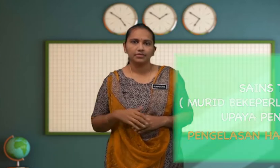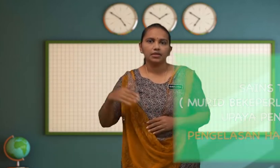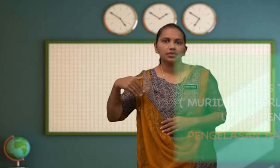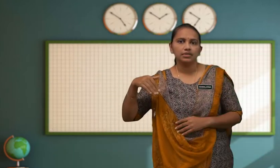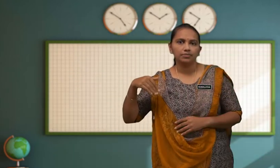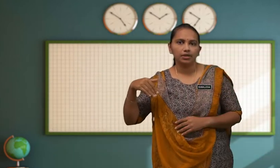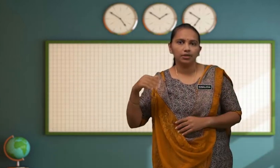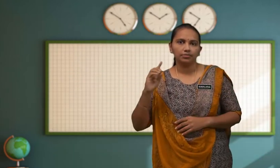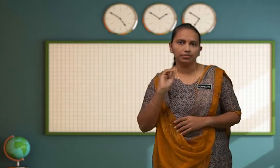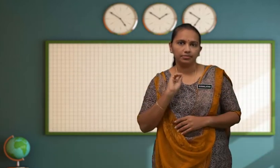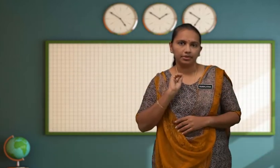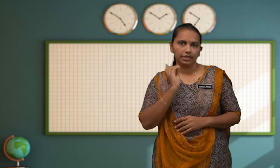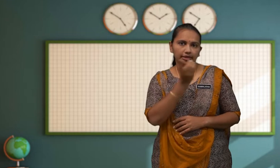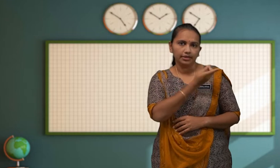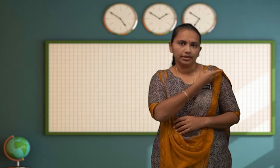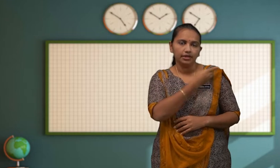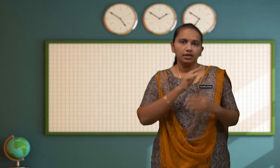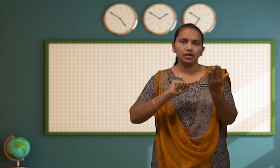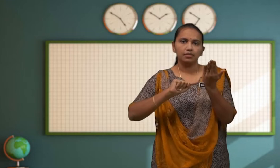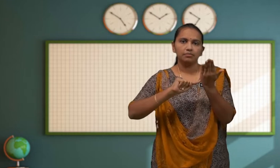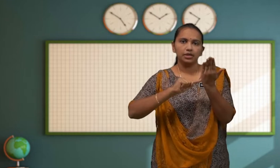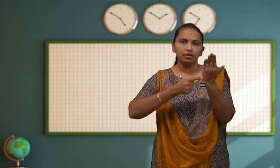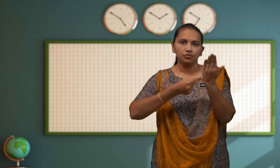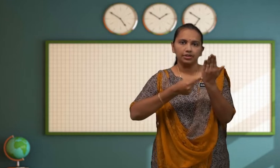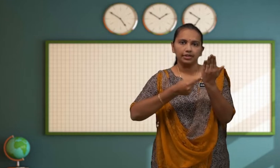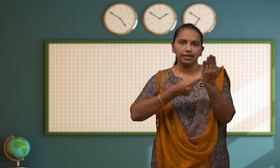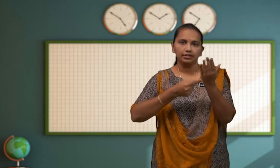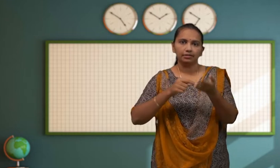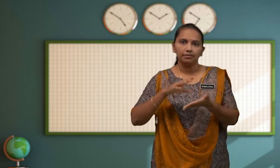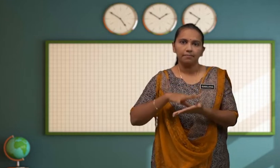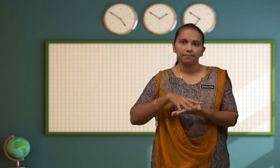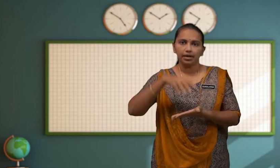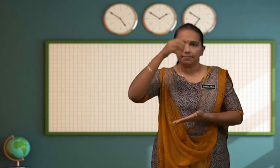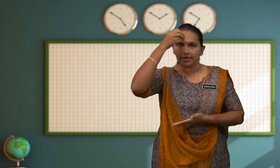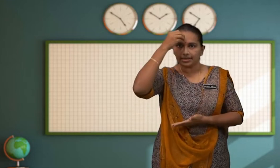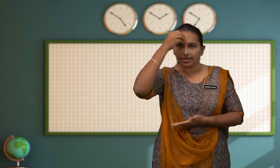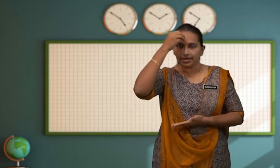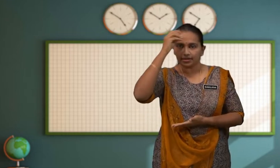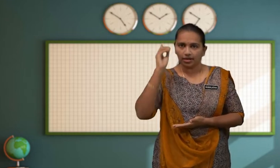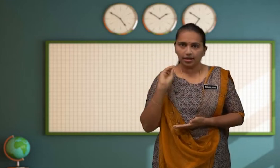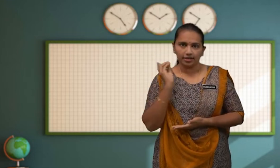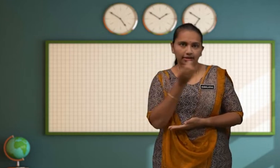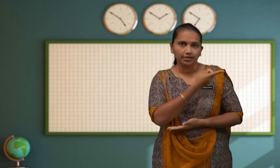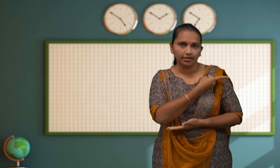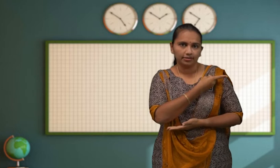Sebelum kita memulakan pembelajaran kita